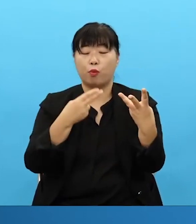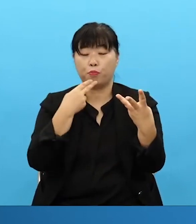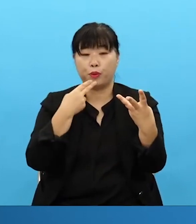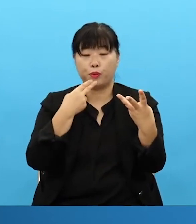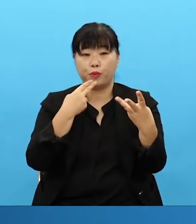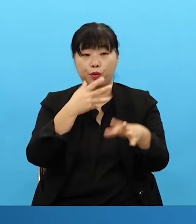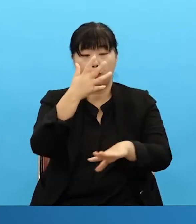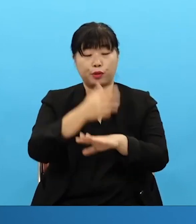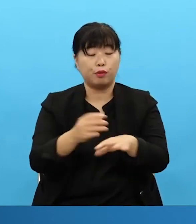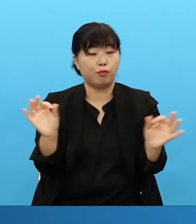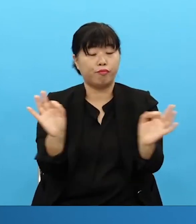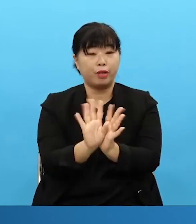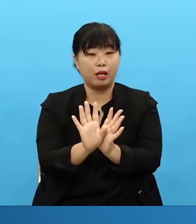but it's okay. You can restore this.